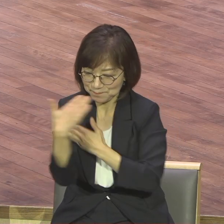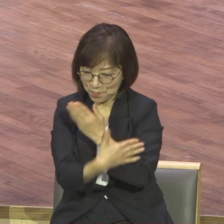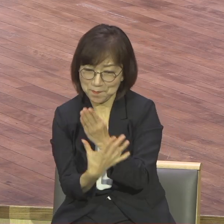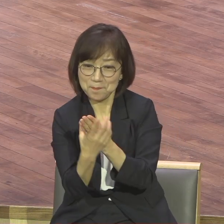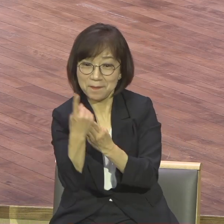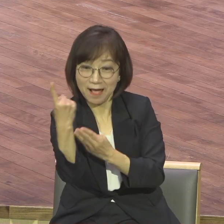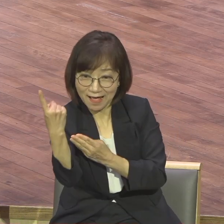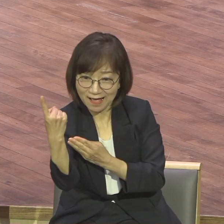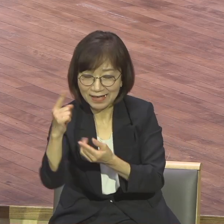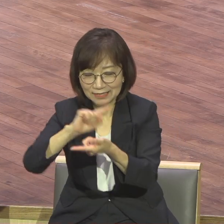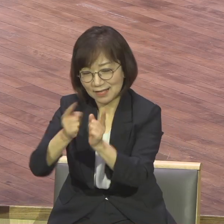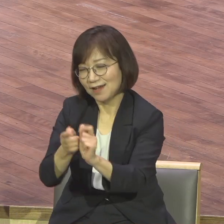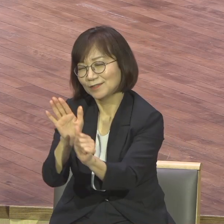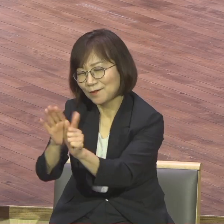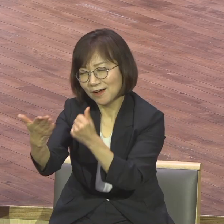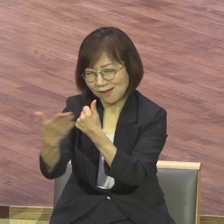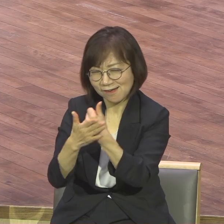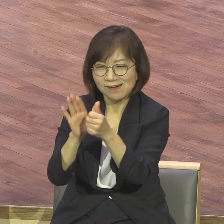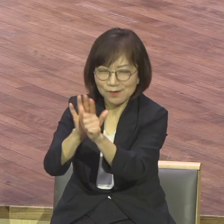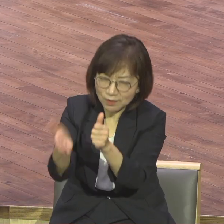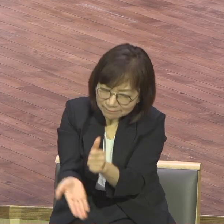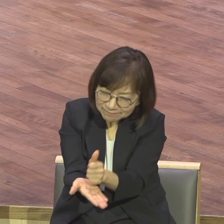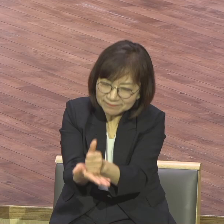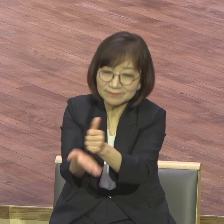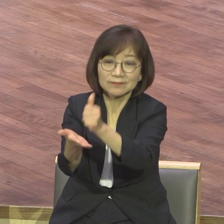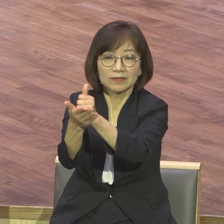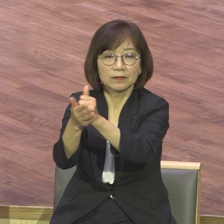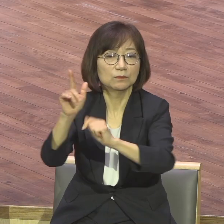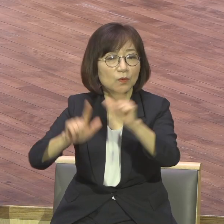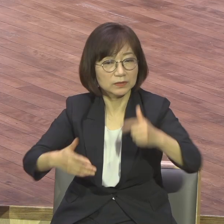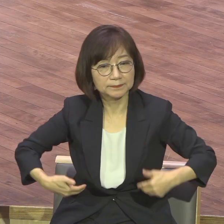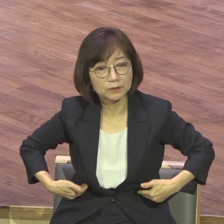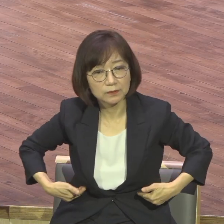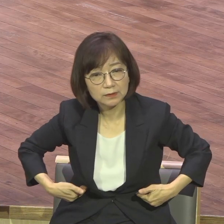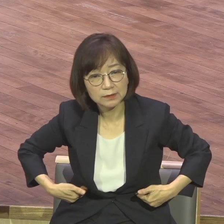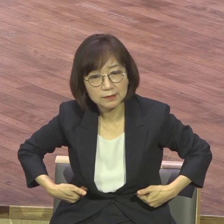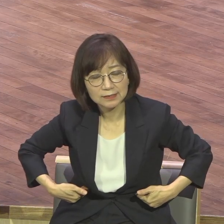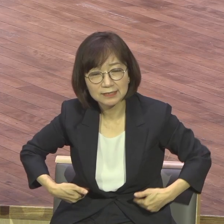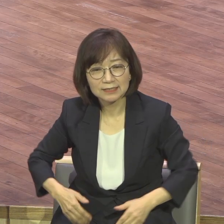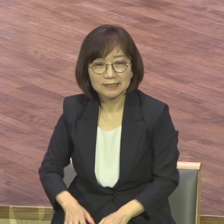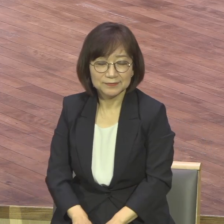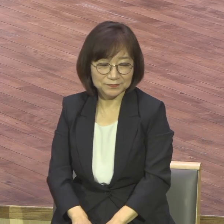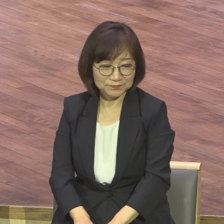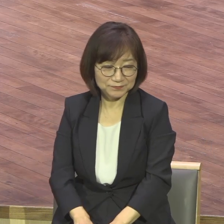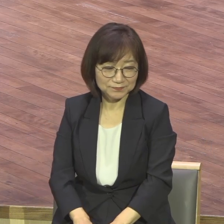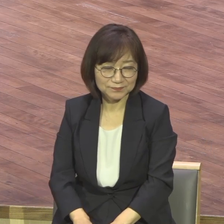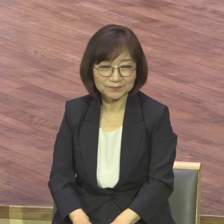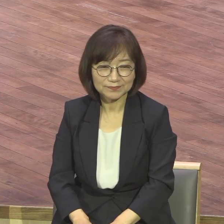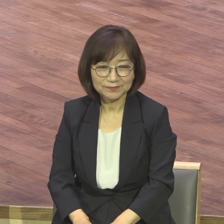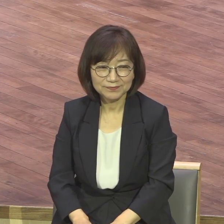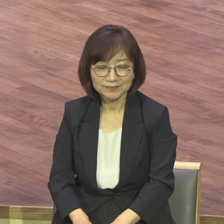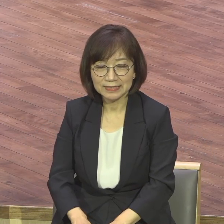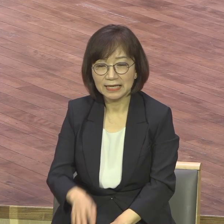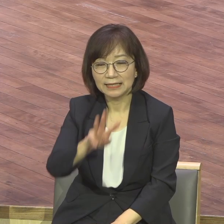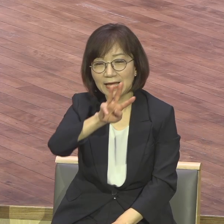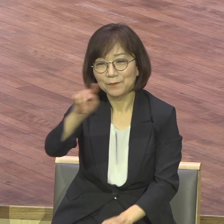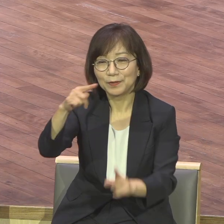세워지고 인정하고 칭찬하고 일하고 경여하는 이런 모습들이 예원 공동체에 흘러 넘칠 때